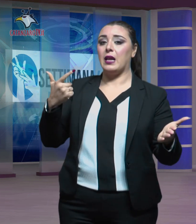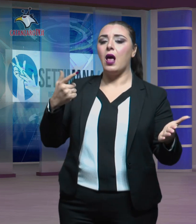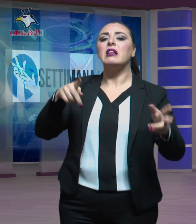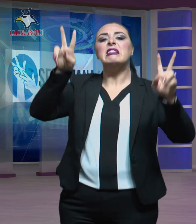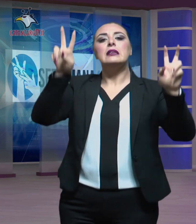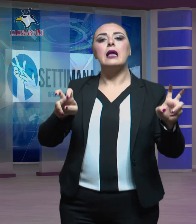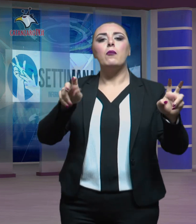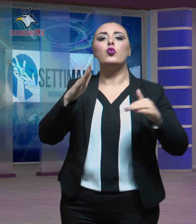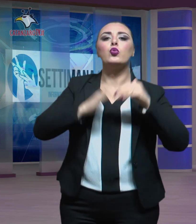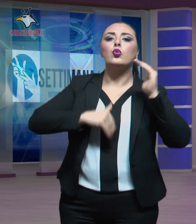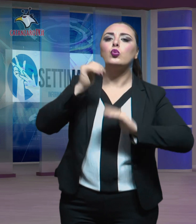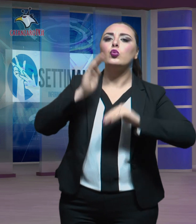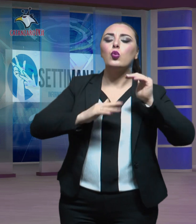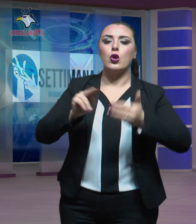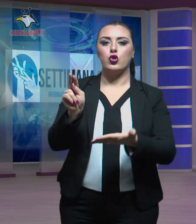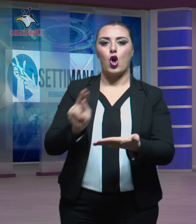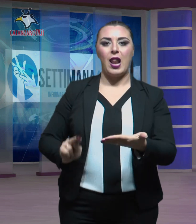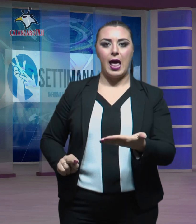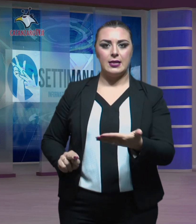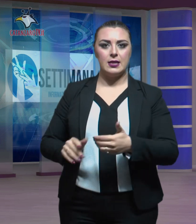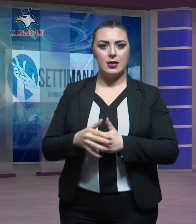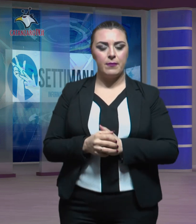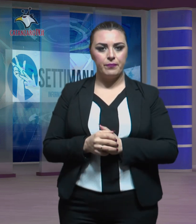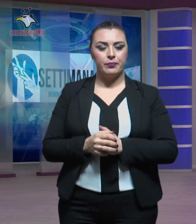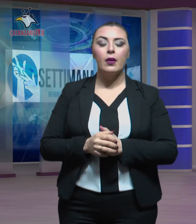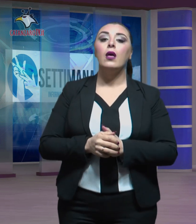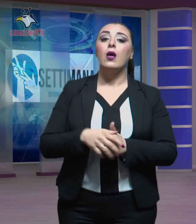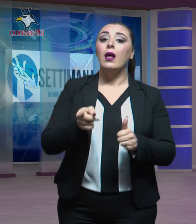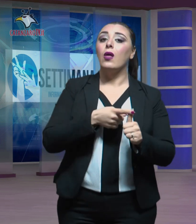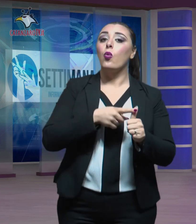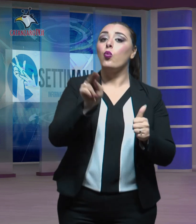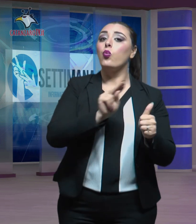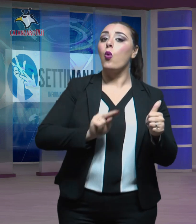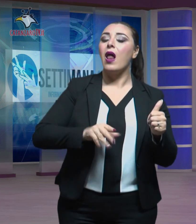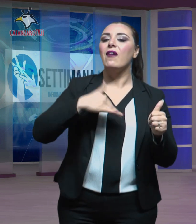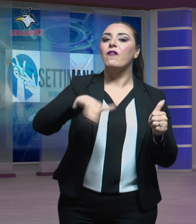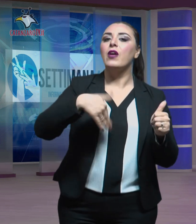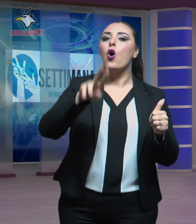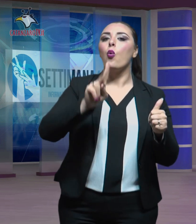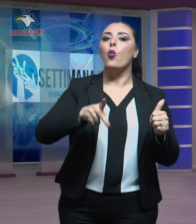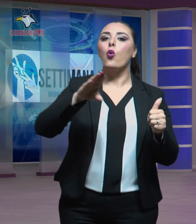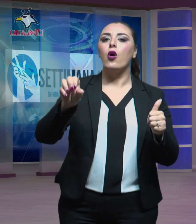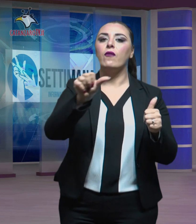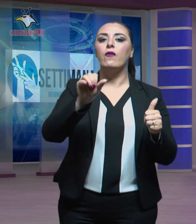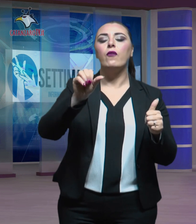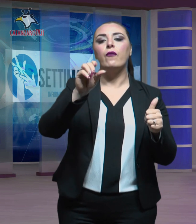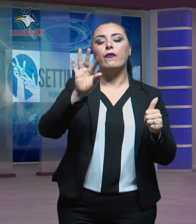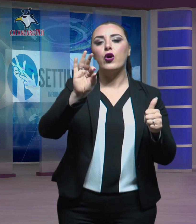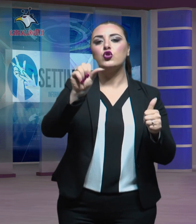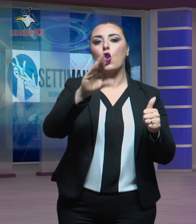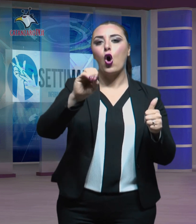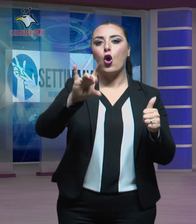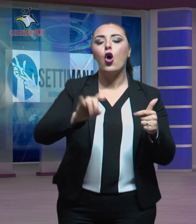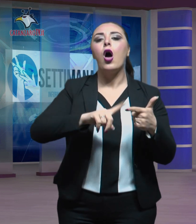tema di strutture scolastiche. Si tratta della scuola di via Ugo Foscolo e dell